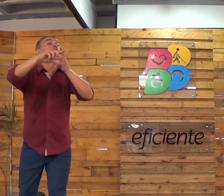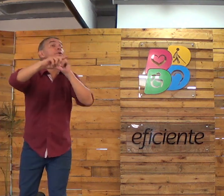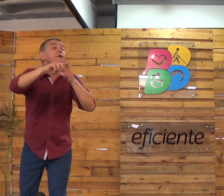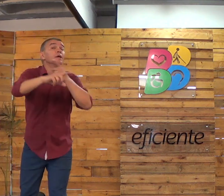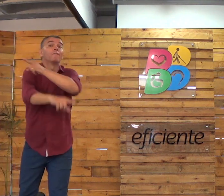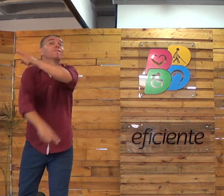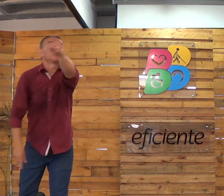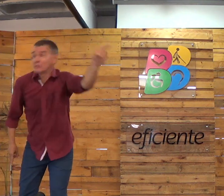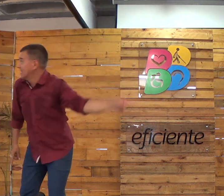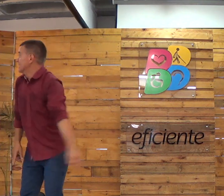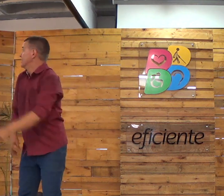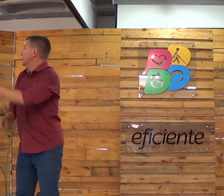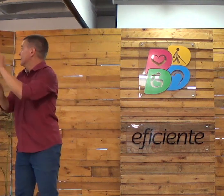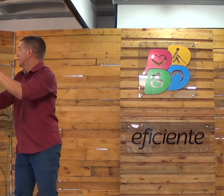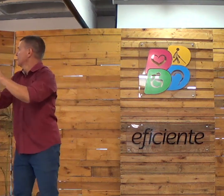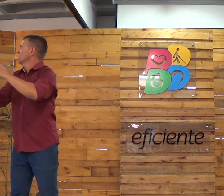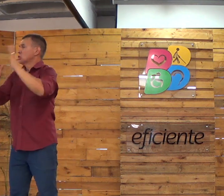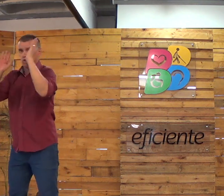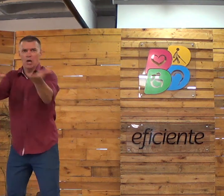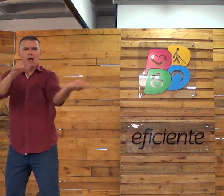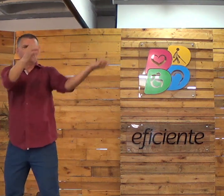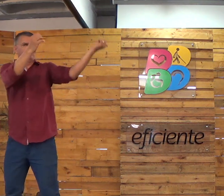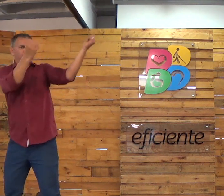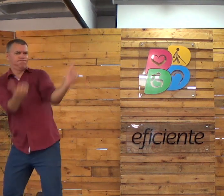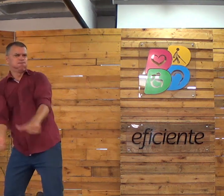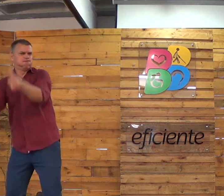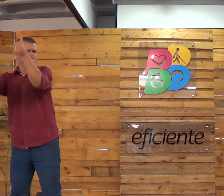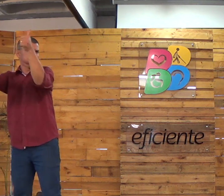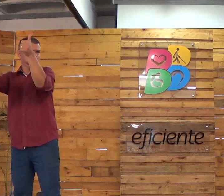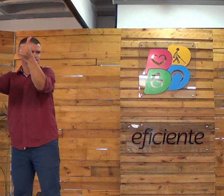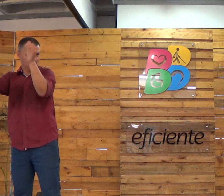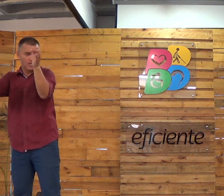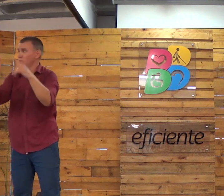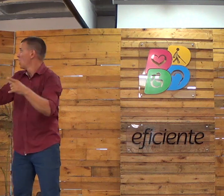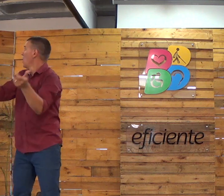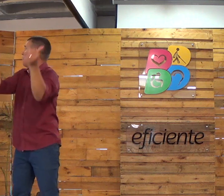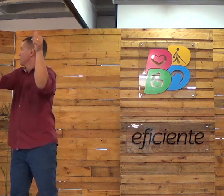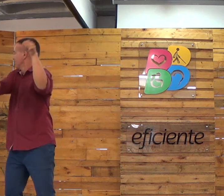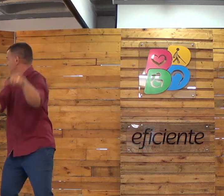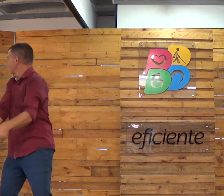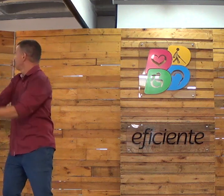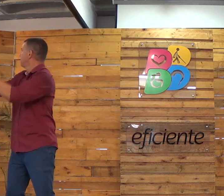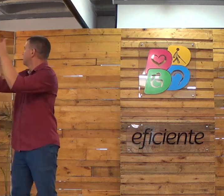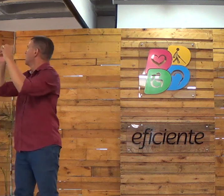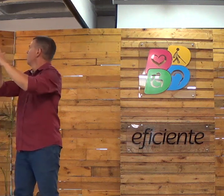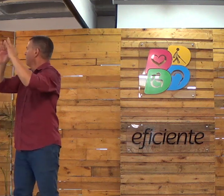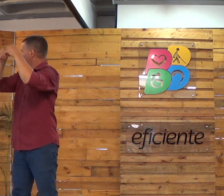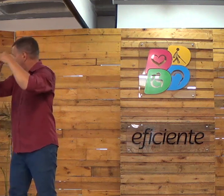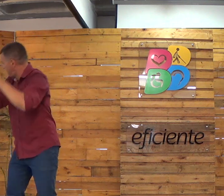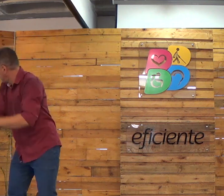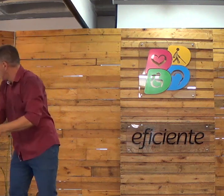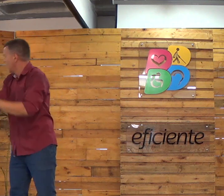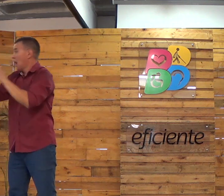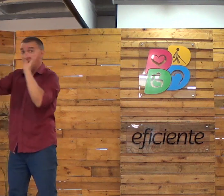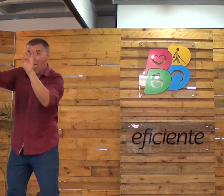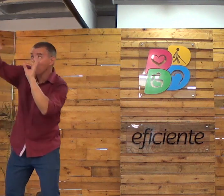Olha ali, ó. Por que vocês foram batizados para ficarem